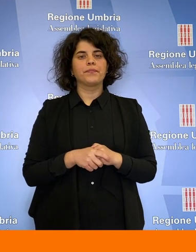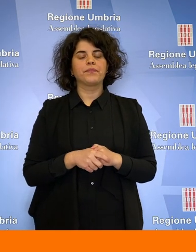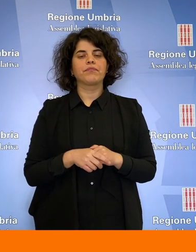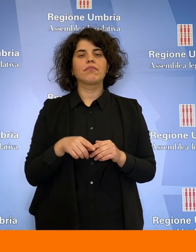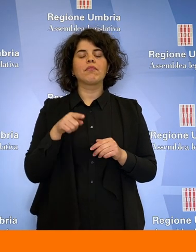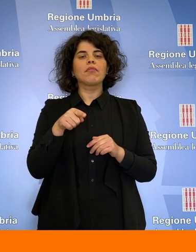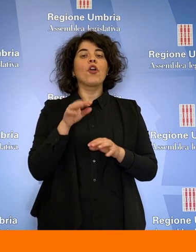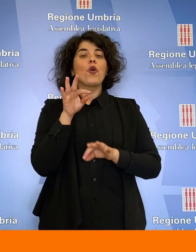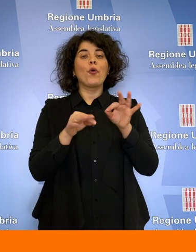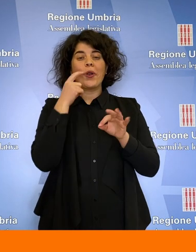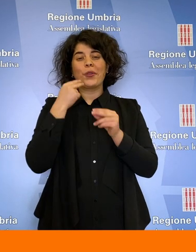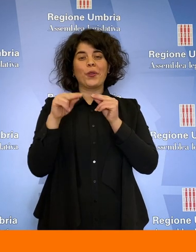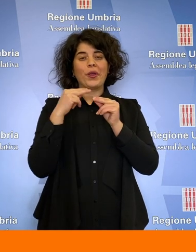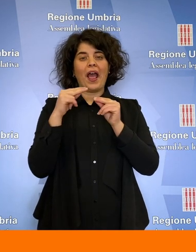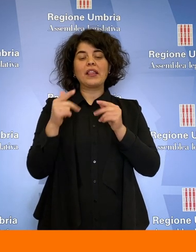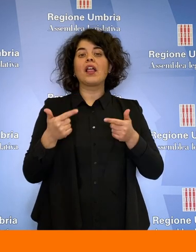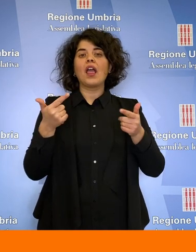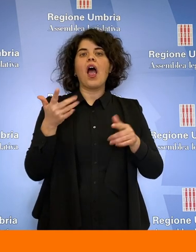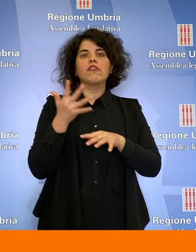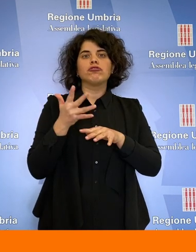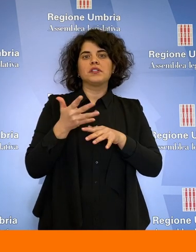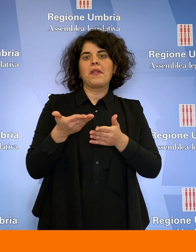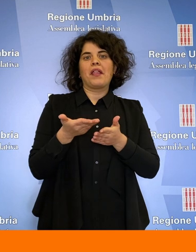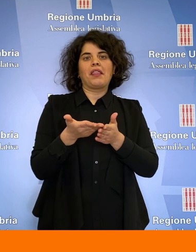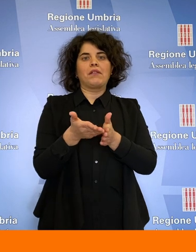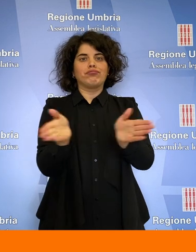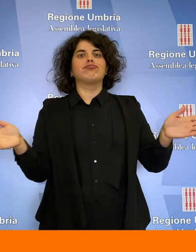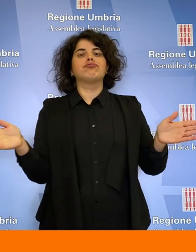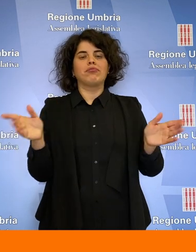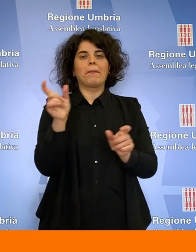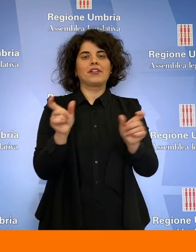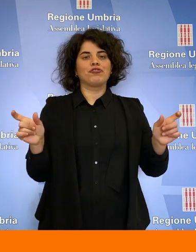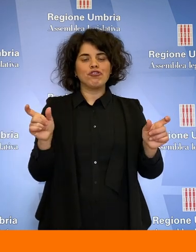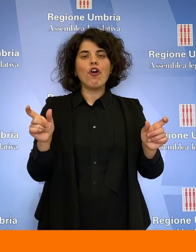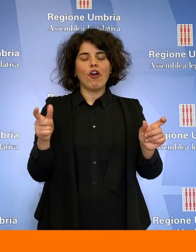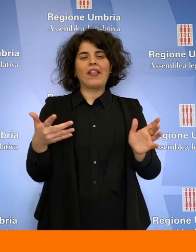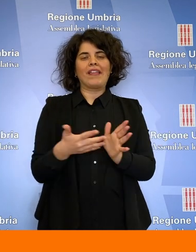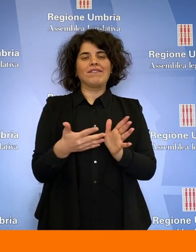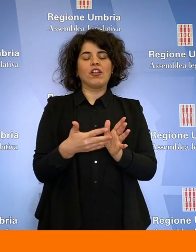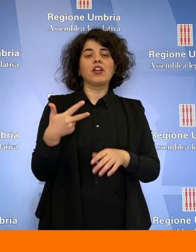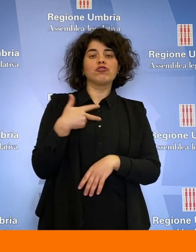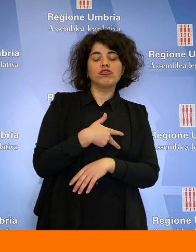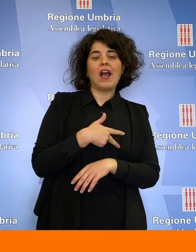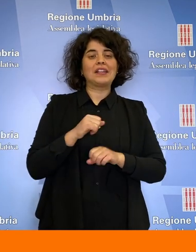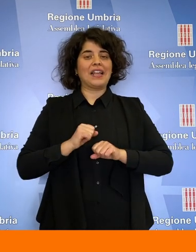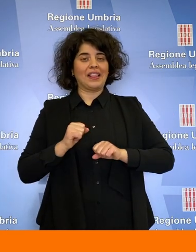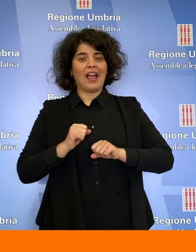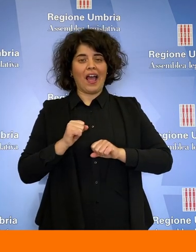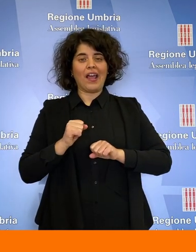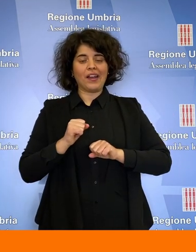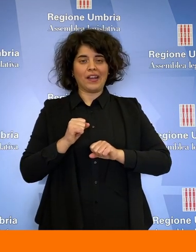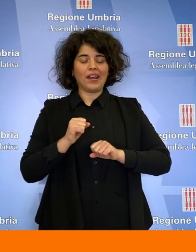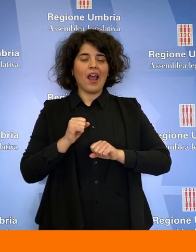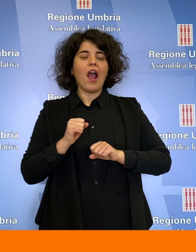Rendere accessibili le cure odontoiatriche è una più ampia categoria di persone in condizioni di vulnerabilità sociale o sanitaria,